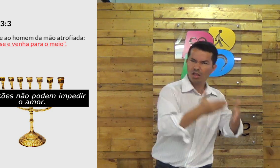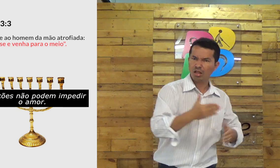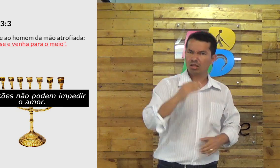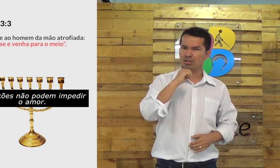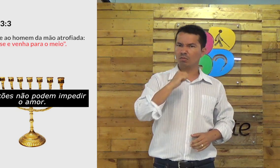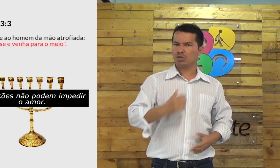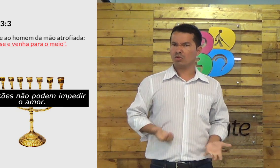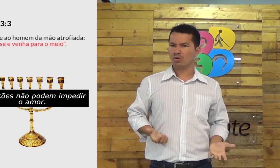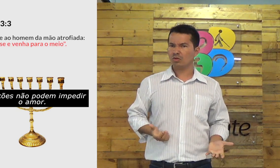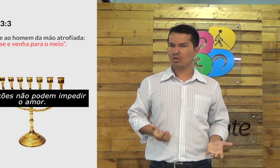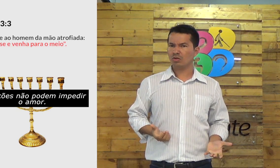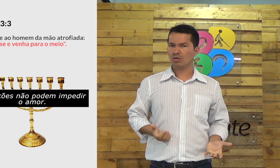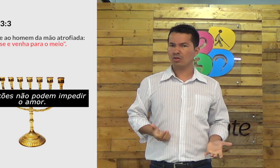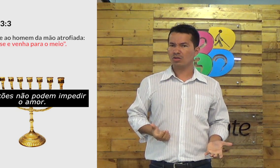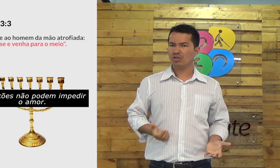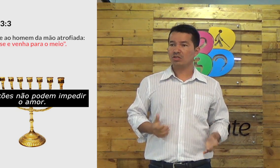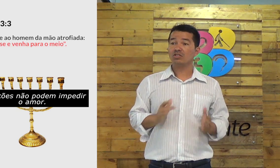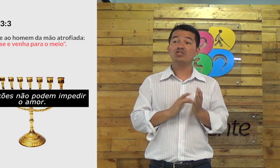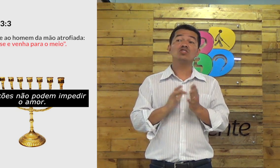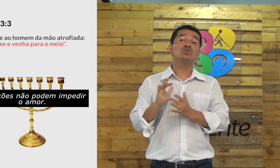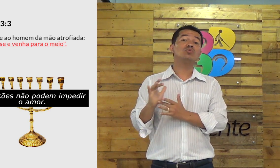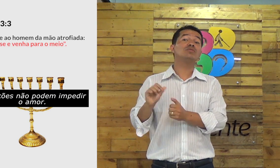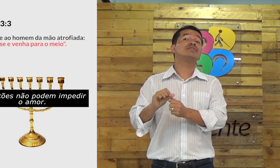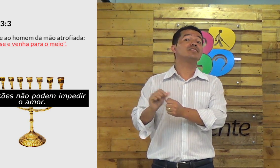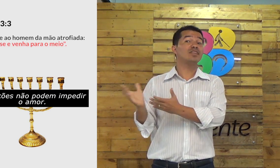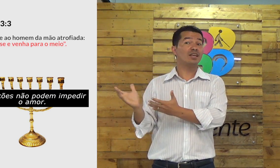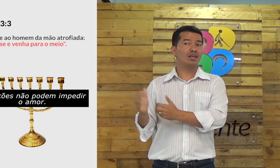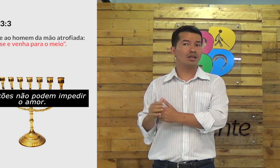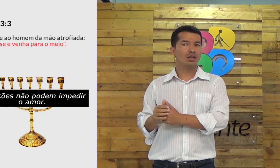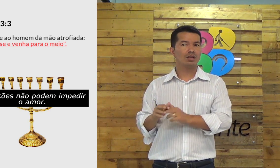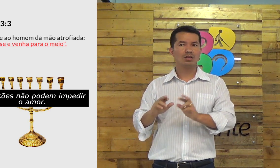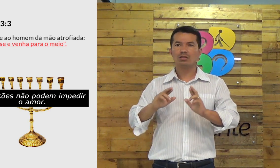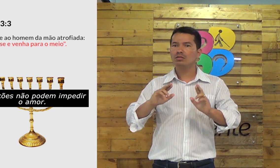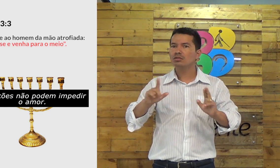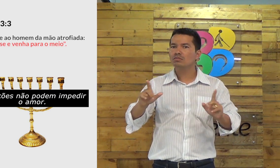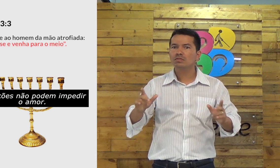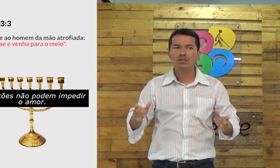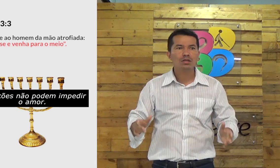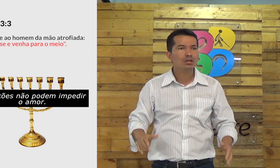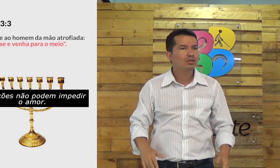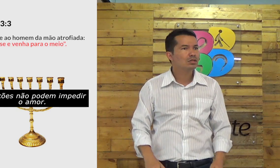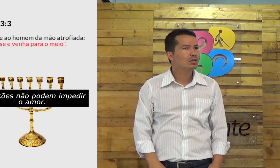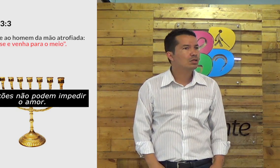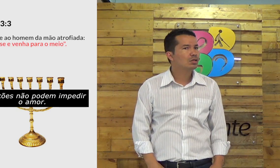é tudo no sábado tem que ser no sábado não pode ser no sábado Jesus fez diferente